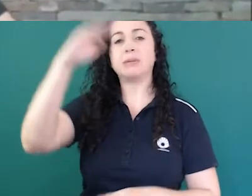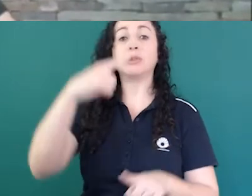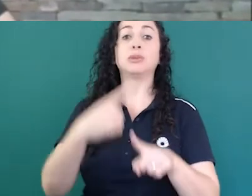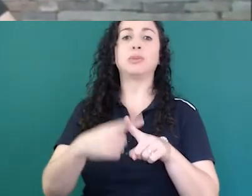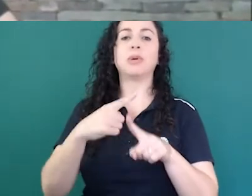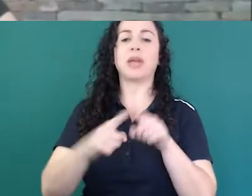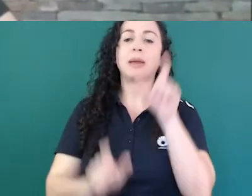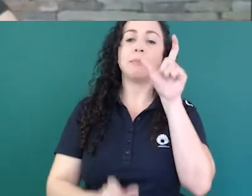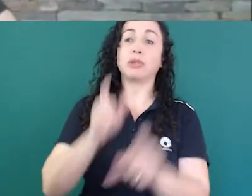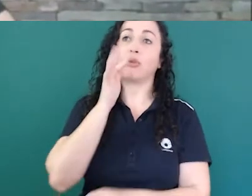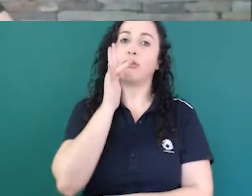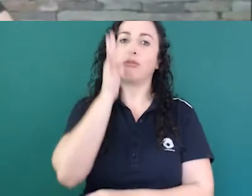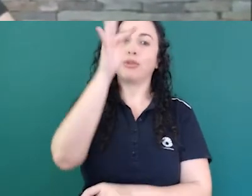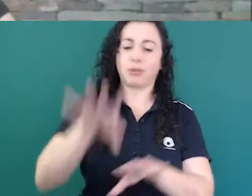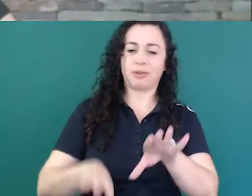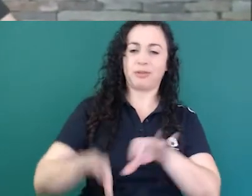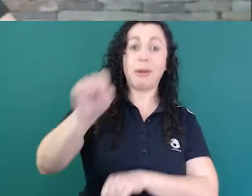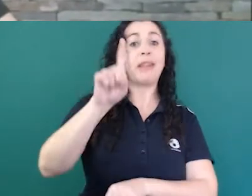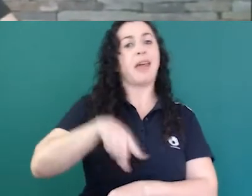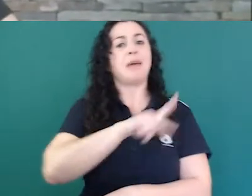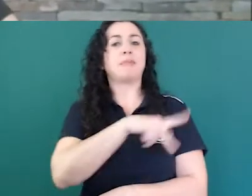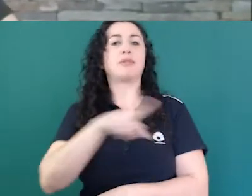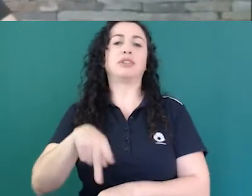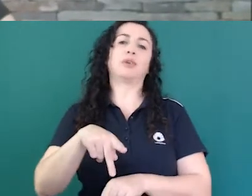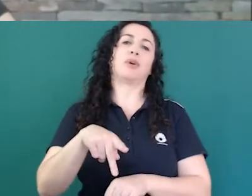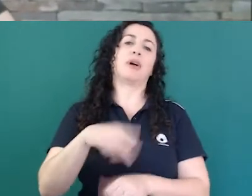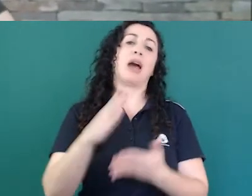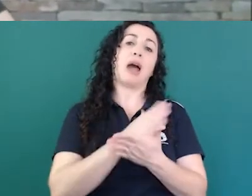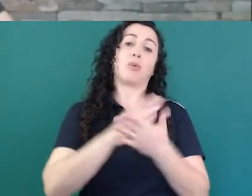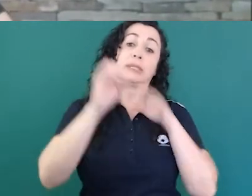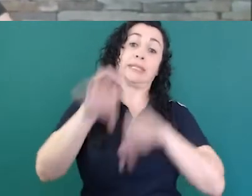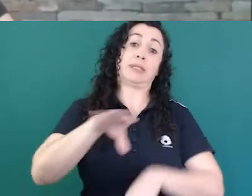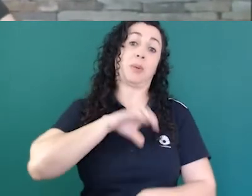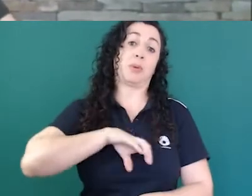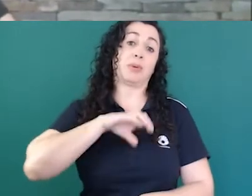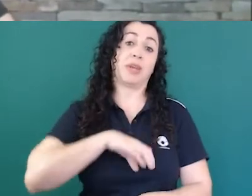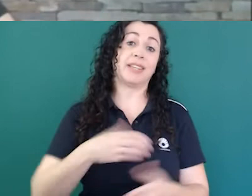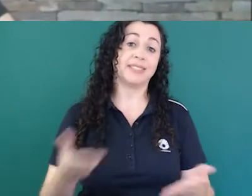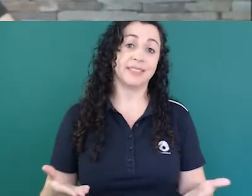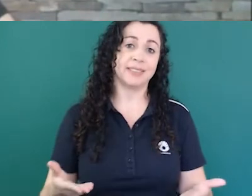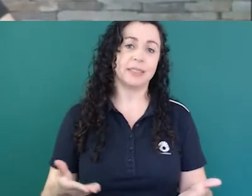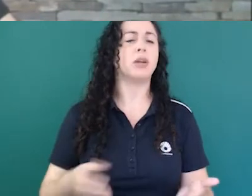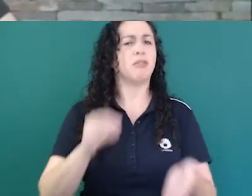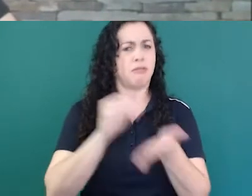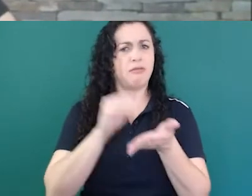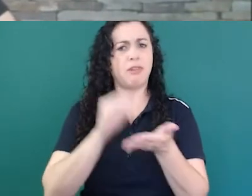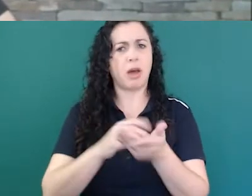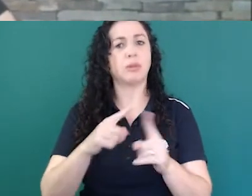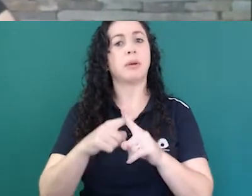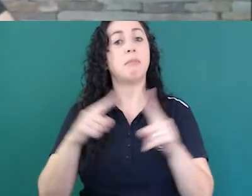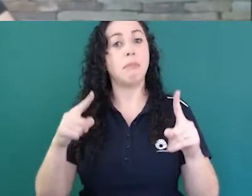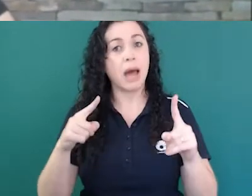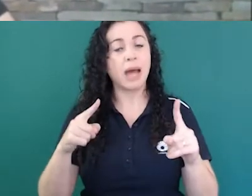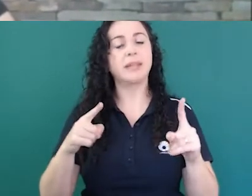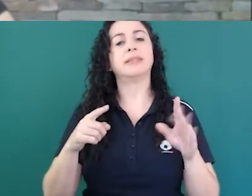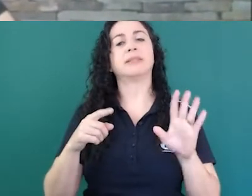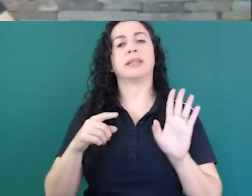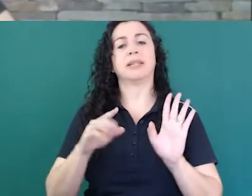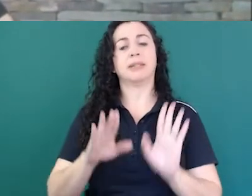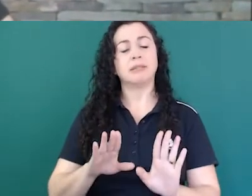de português então tem várias lacunas mas eu acho que a gente está numa situação que permite essa